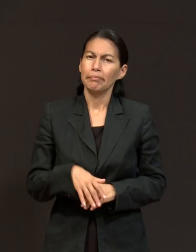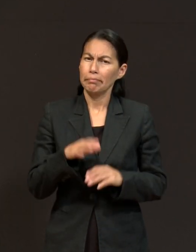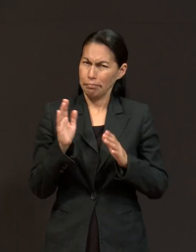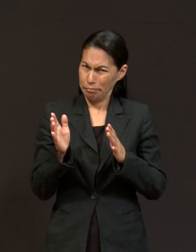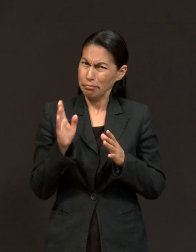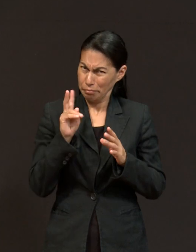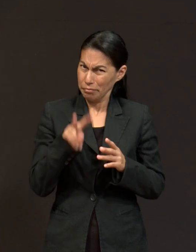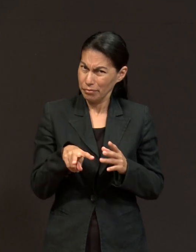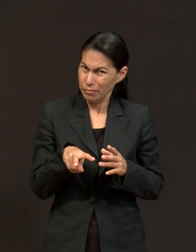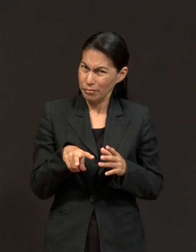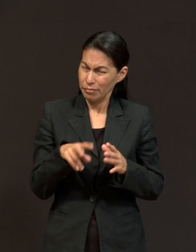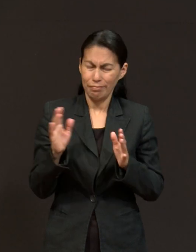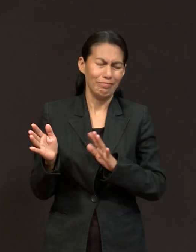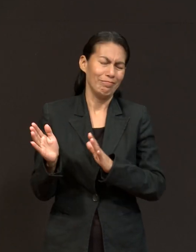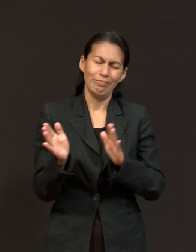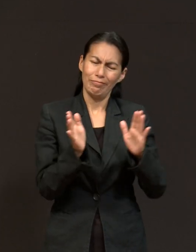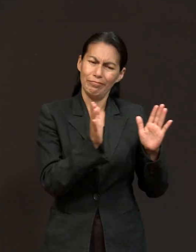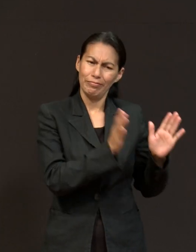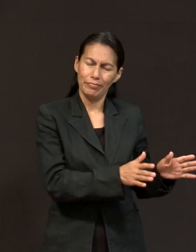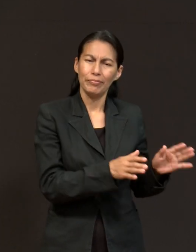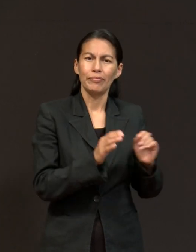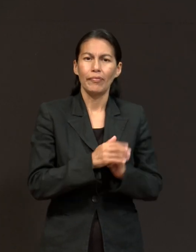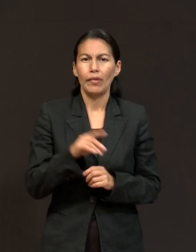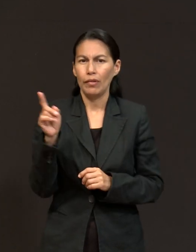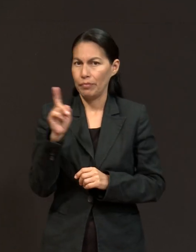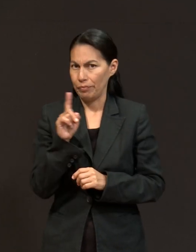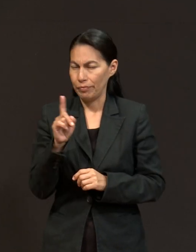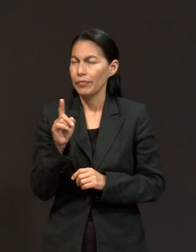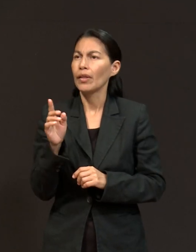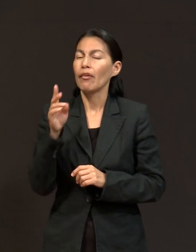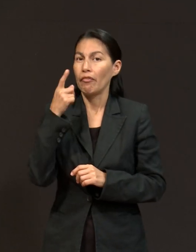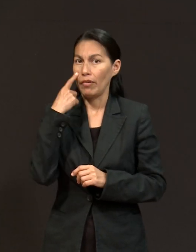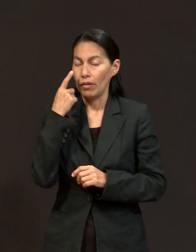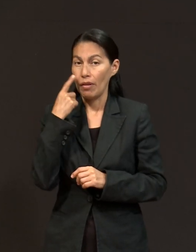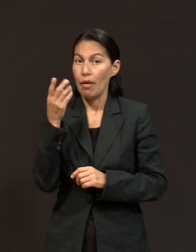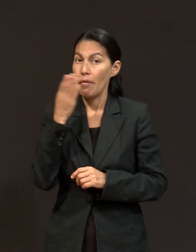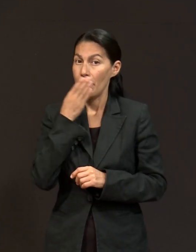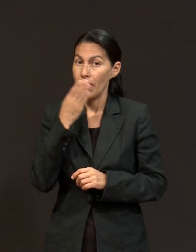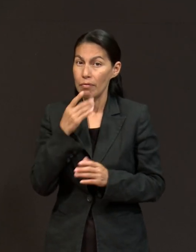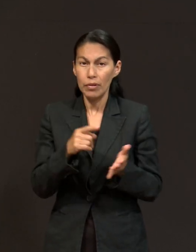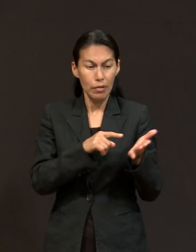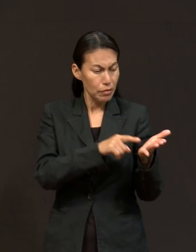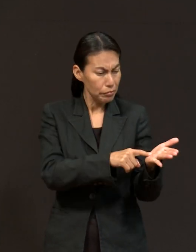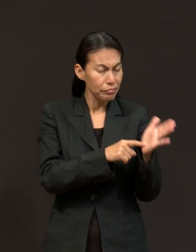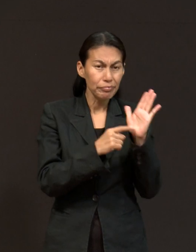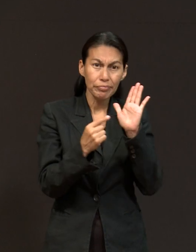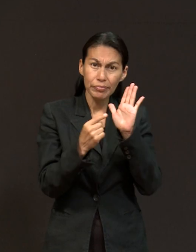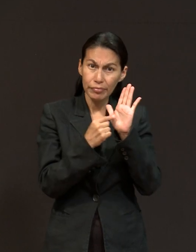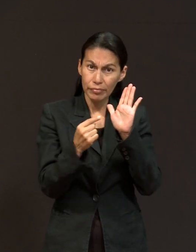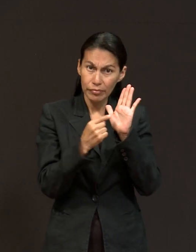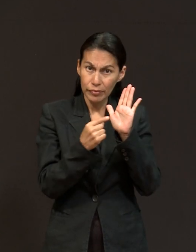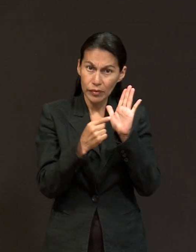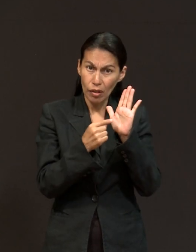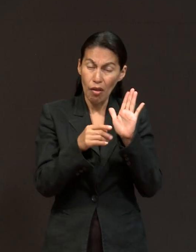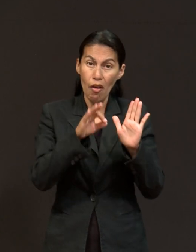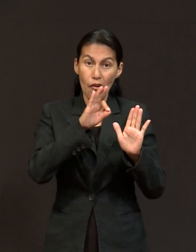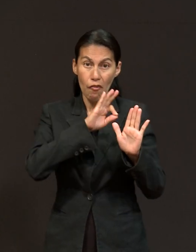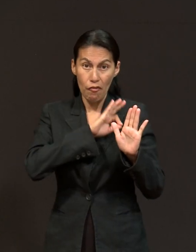Pero lejos de todo eso, la Biblia indica, señala, explica que la fe